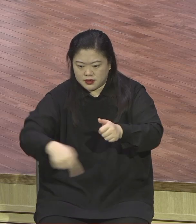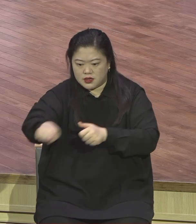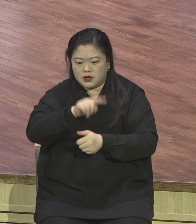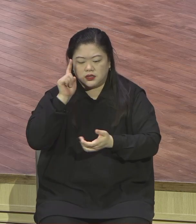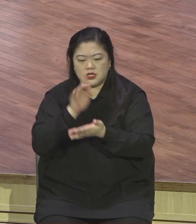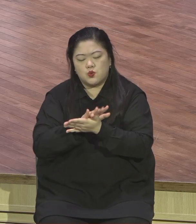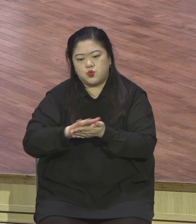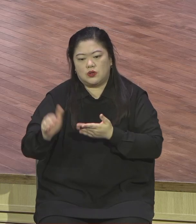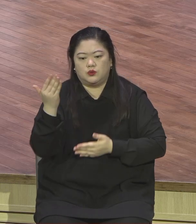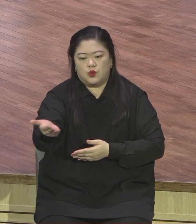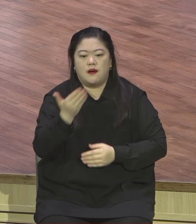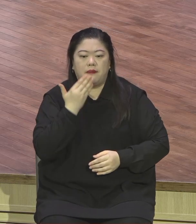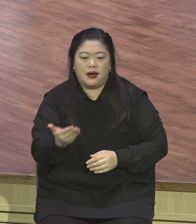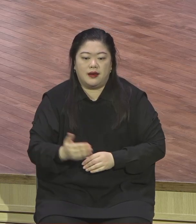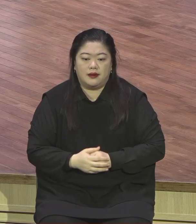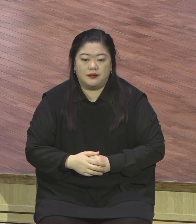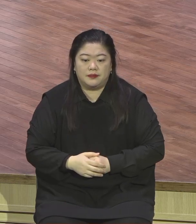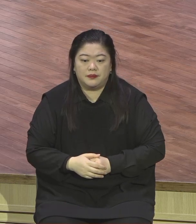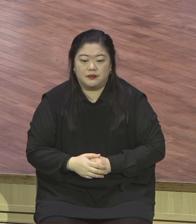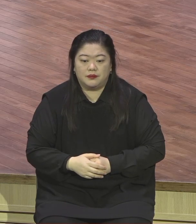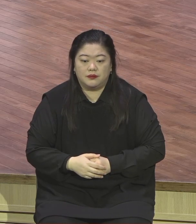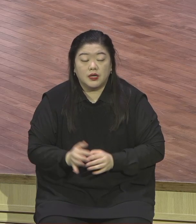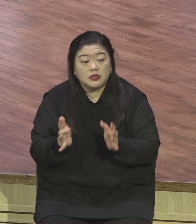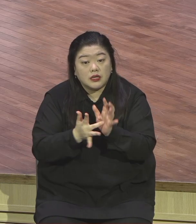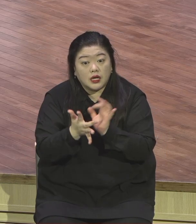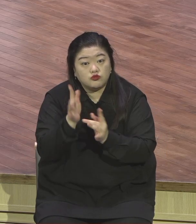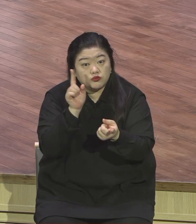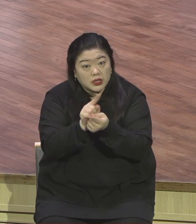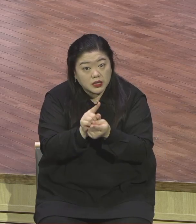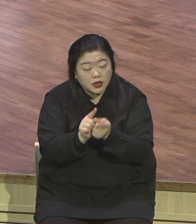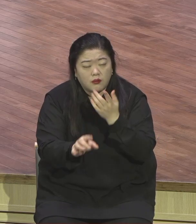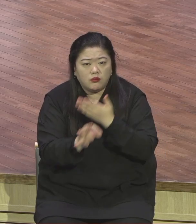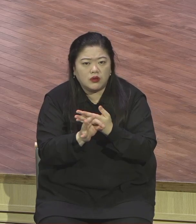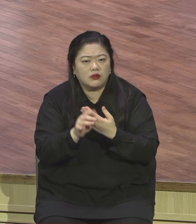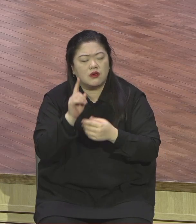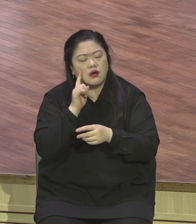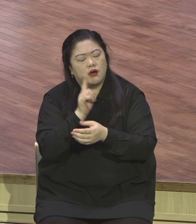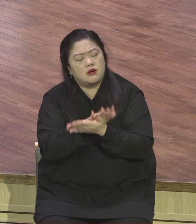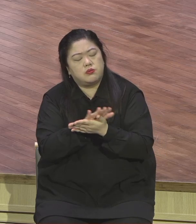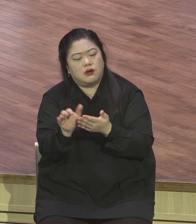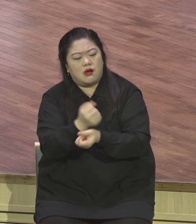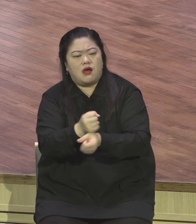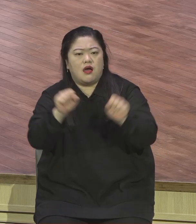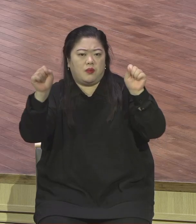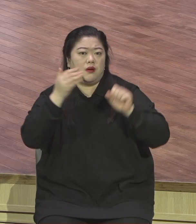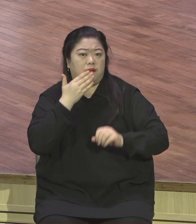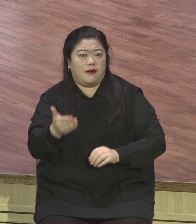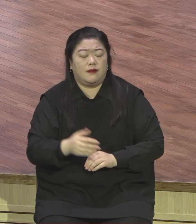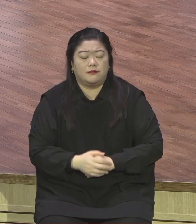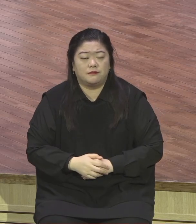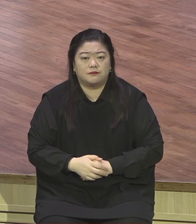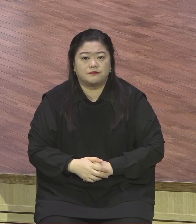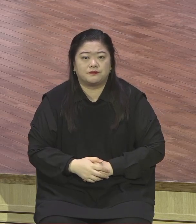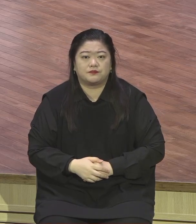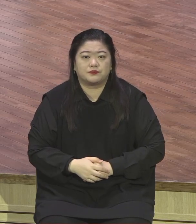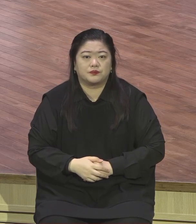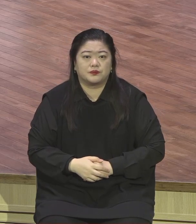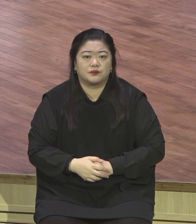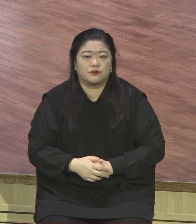사실을 믿었다 그러면 완전히 해방이지요. 지금도 마찬가지입니다. 수고하고 무거운 모든 율법과